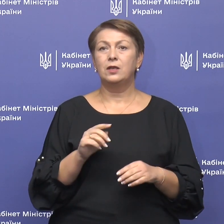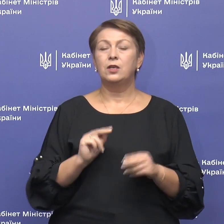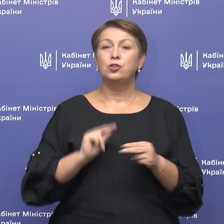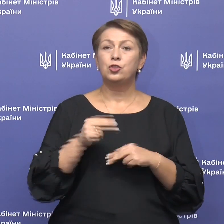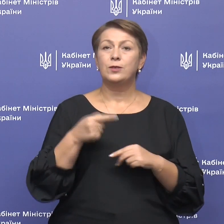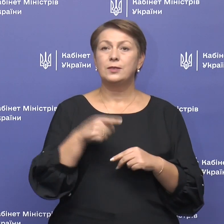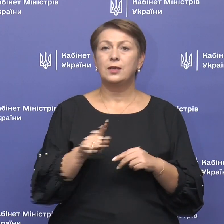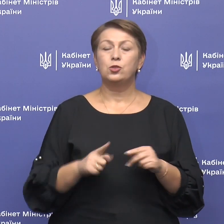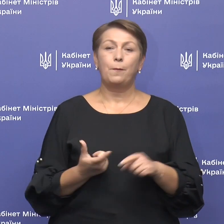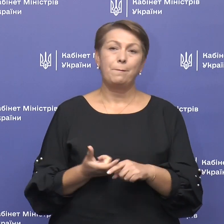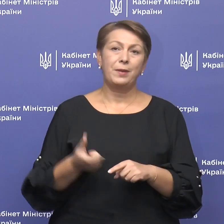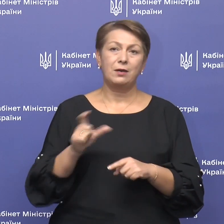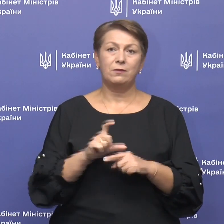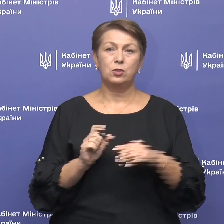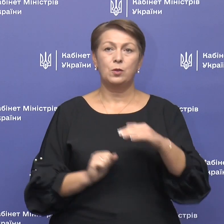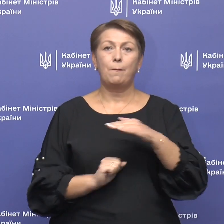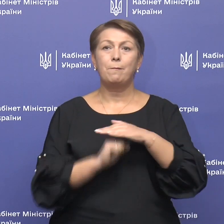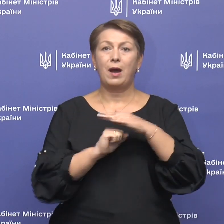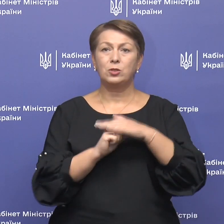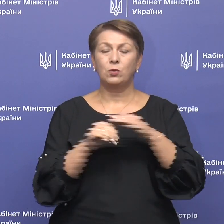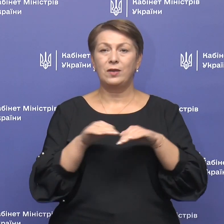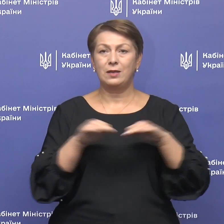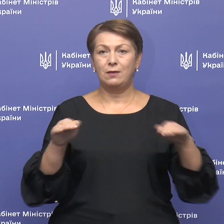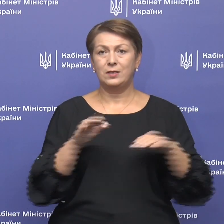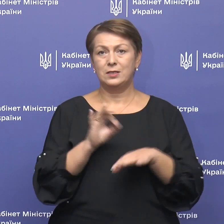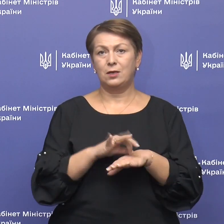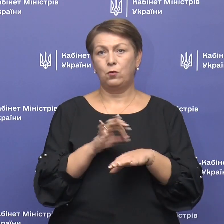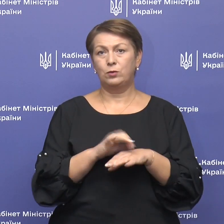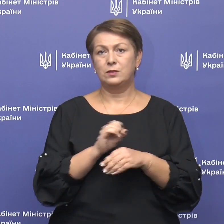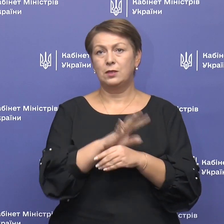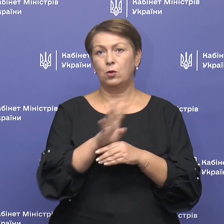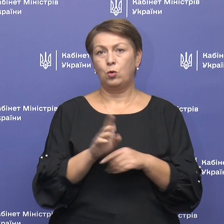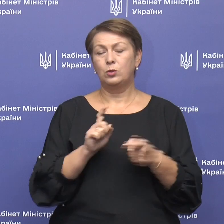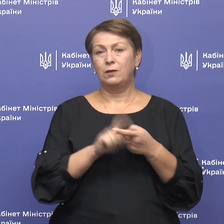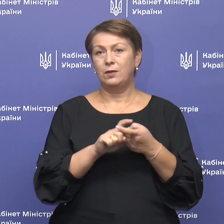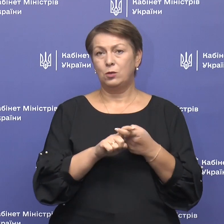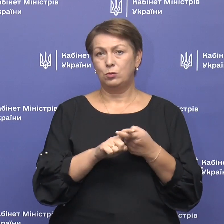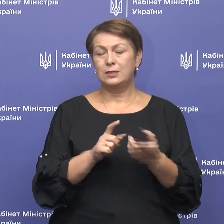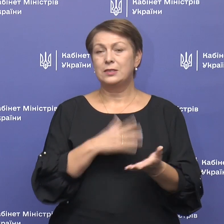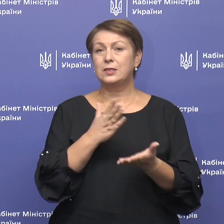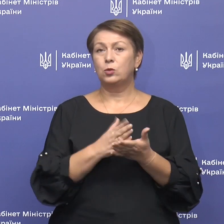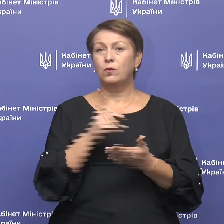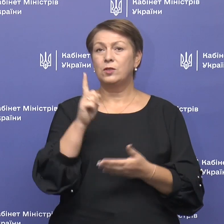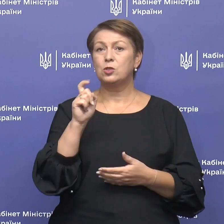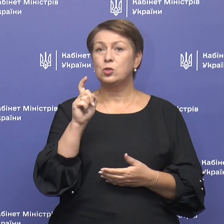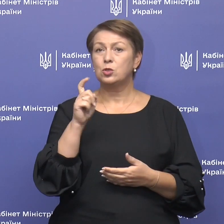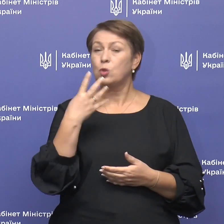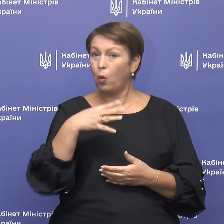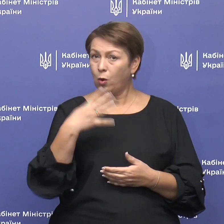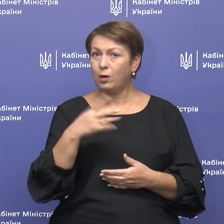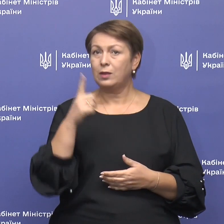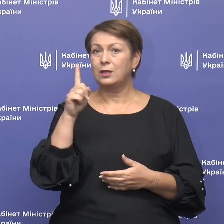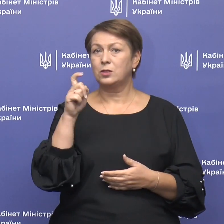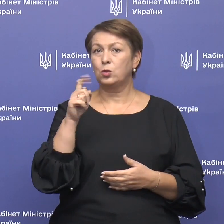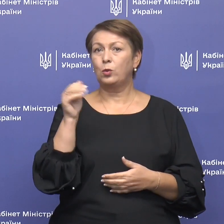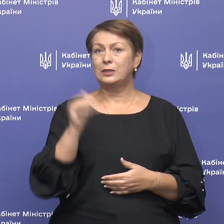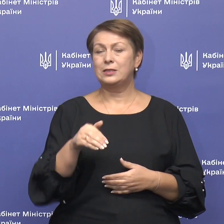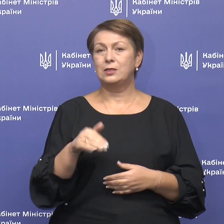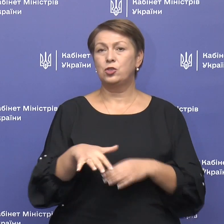базовий рівень захворюваності на коронавірусну хворобу, який становить 40 на 100 тисяч населення.